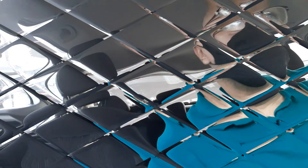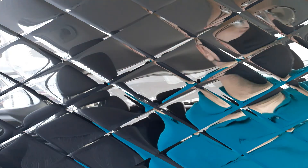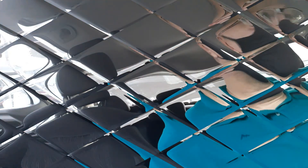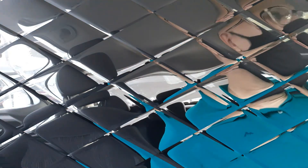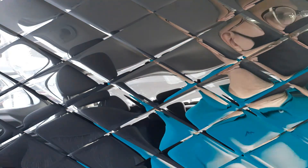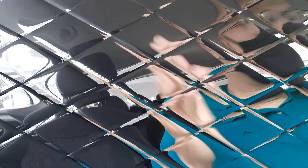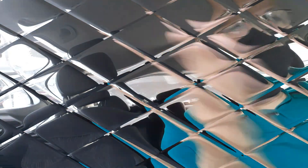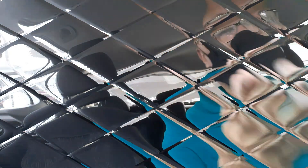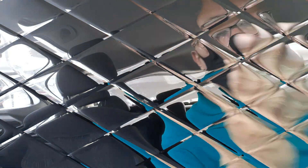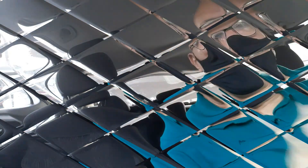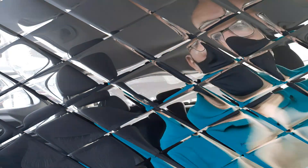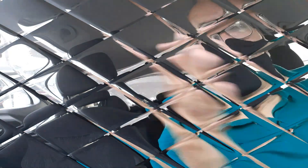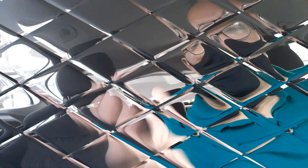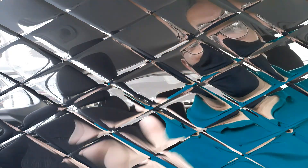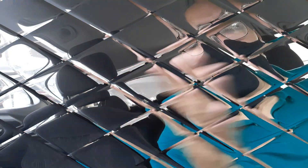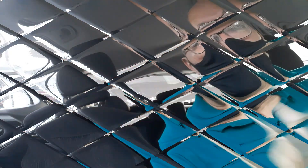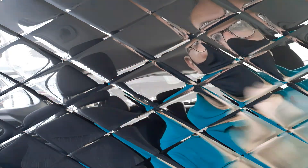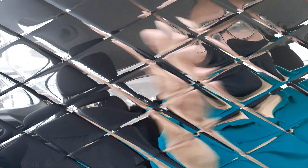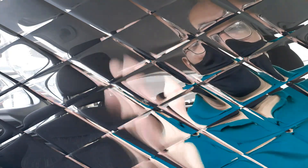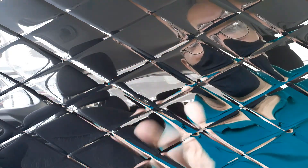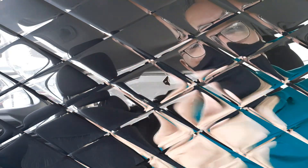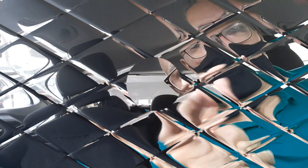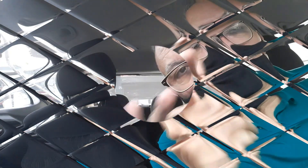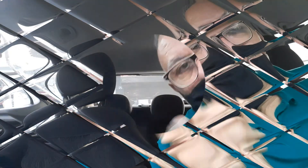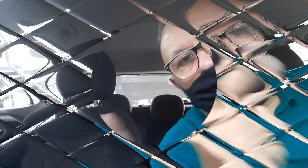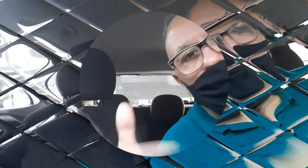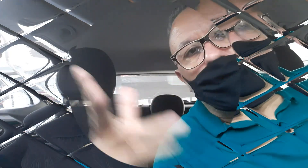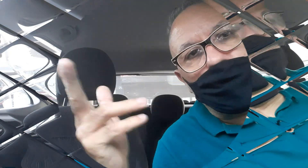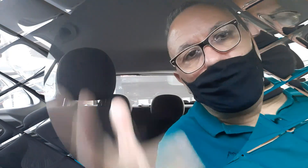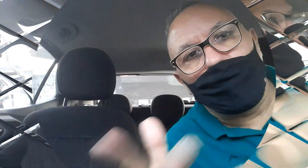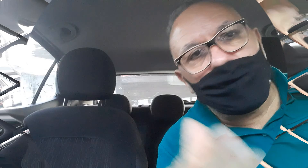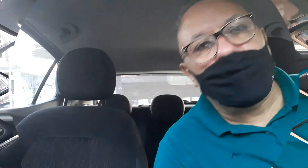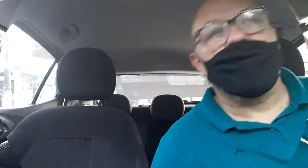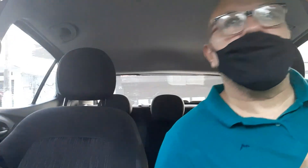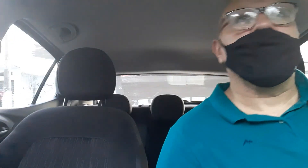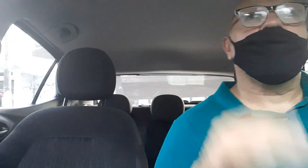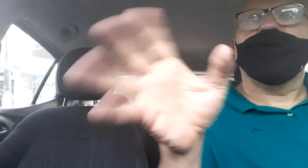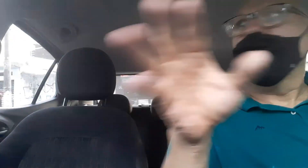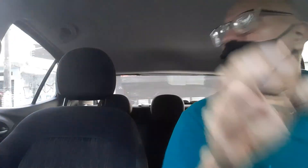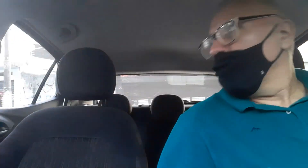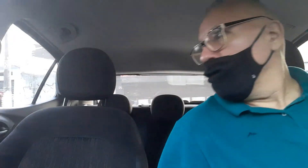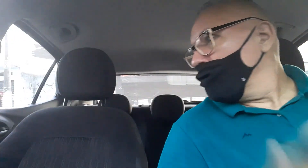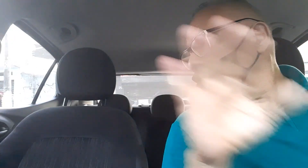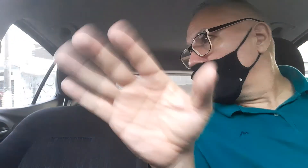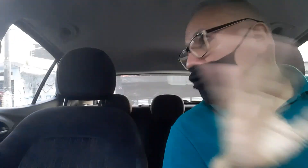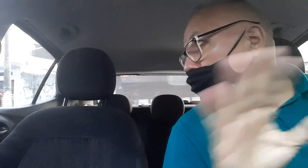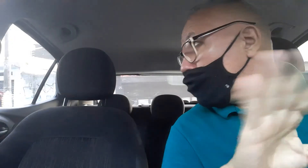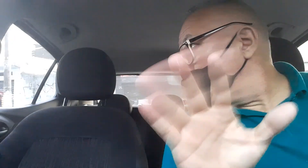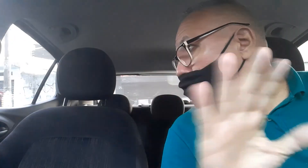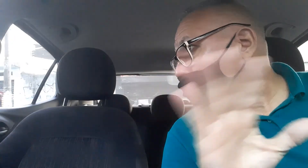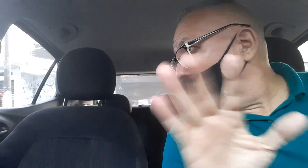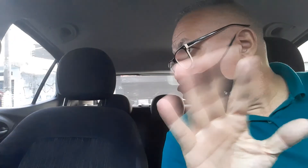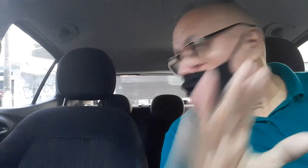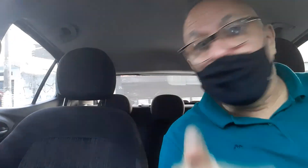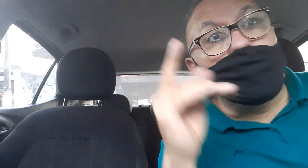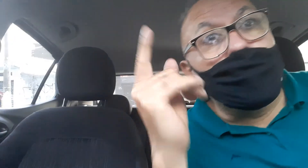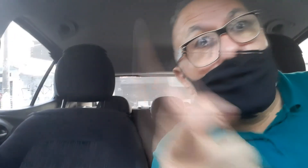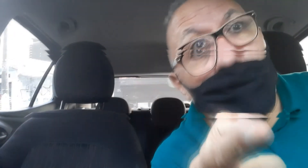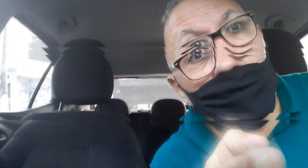mas a loucura vem e detorna a cabeça também, Mas